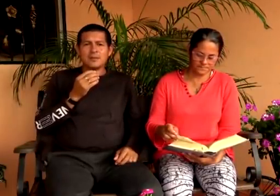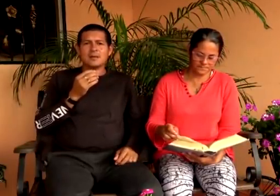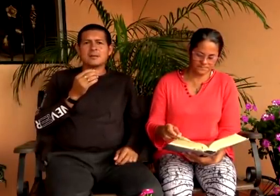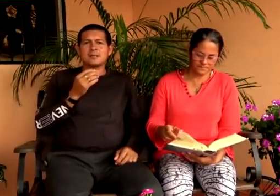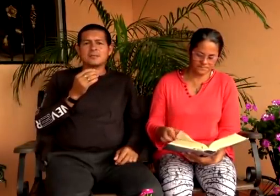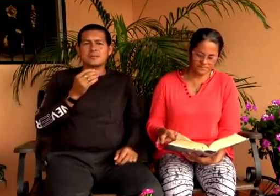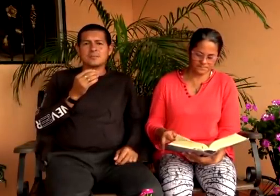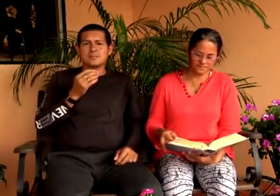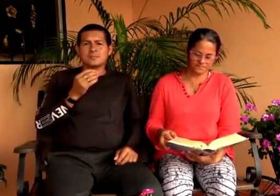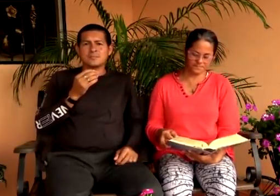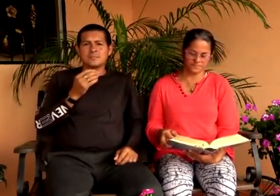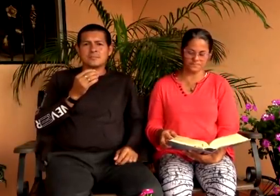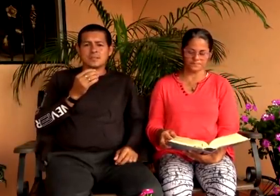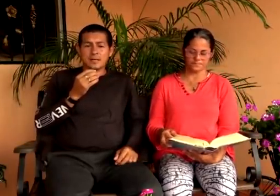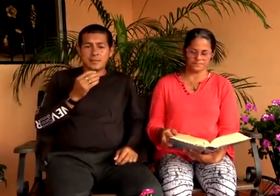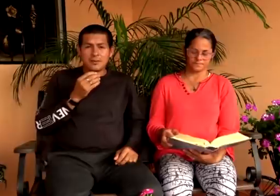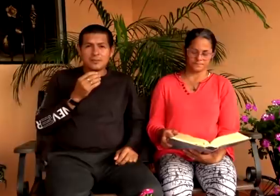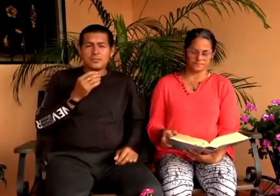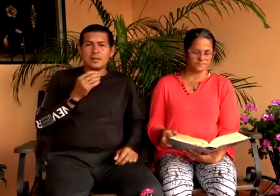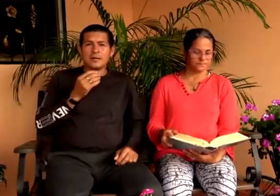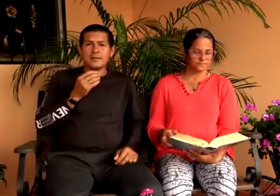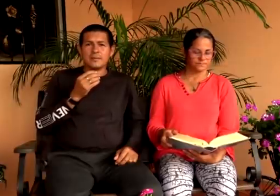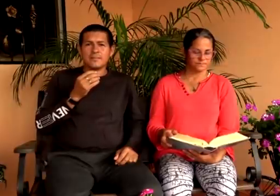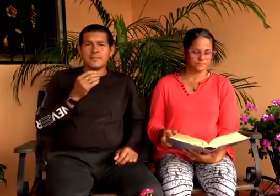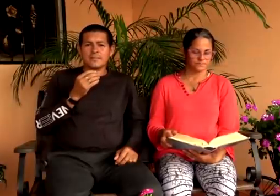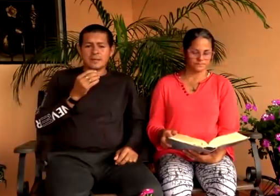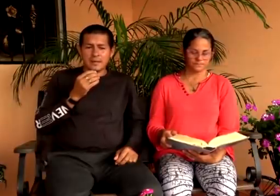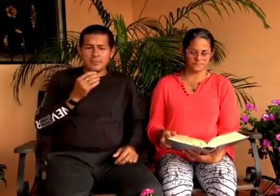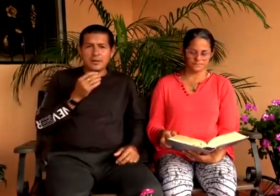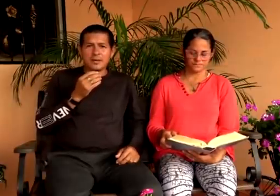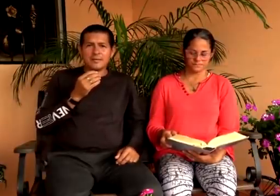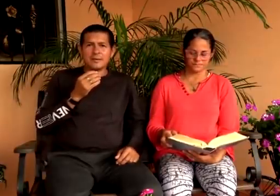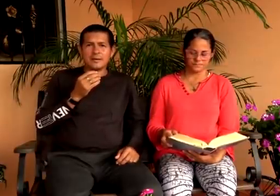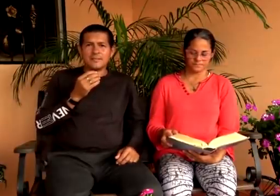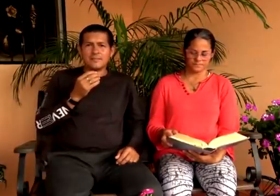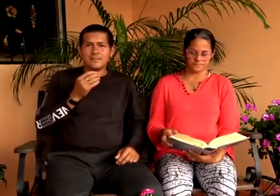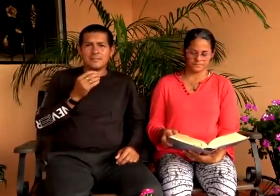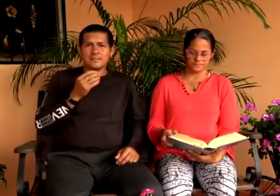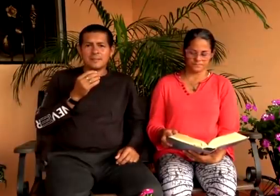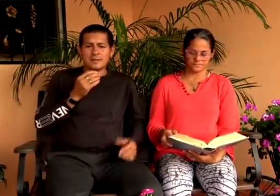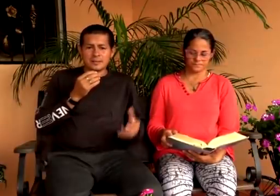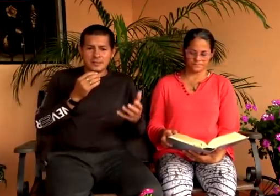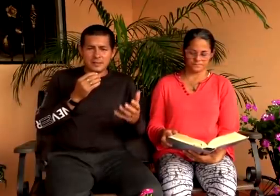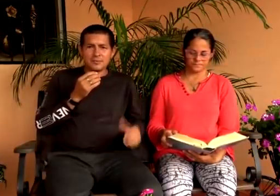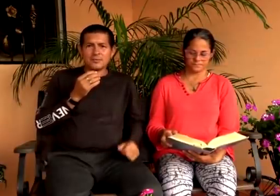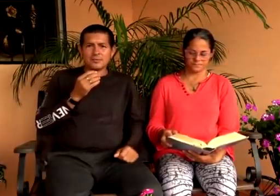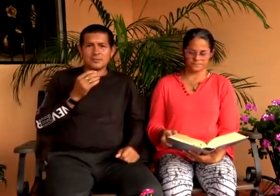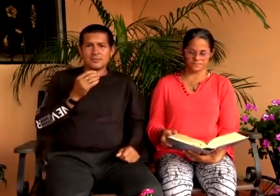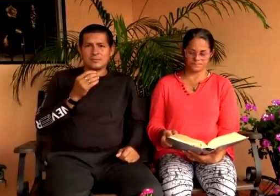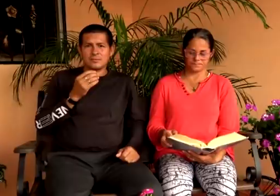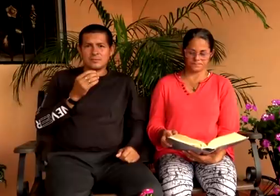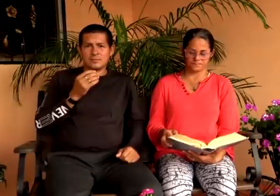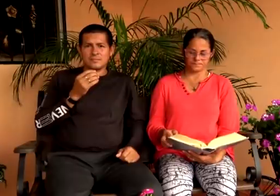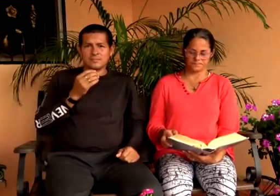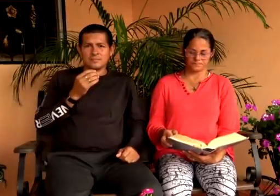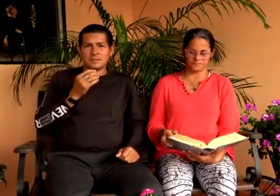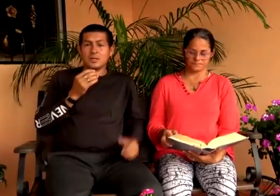creámosle a cristo creamos en su palabra creamos en la verdad acerquémonos